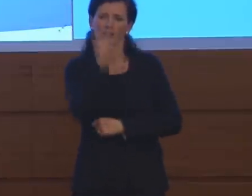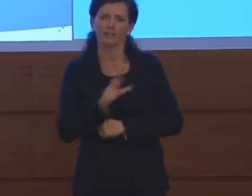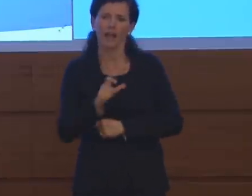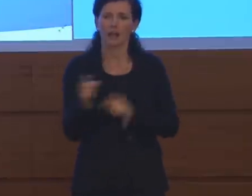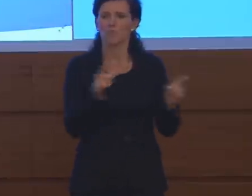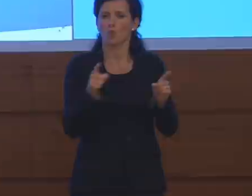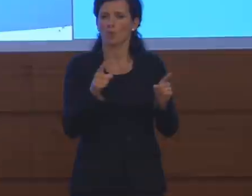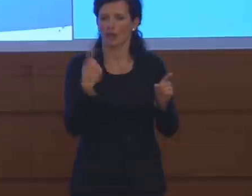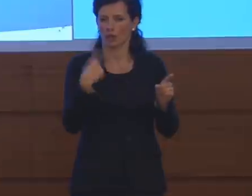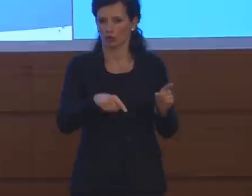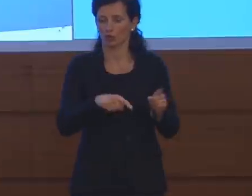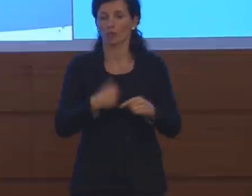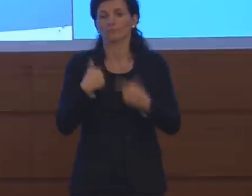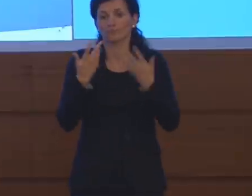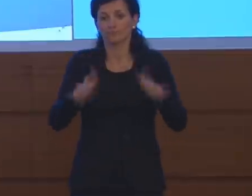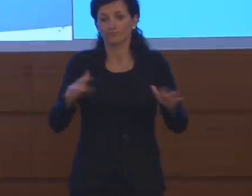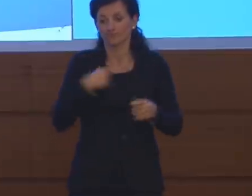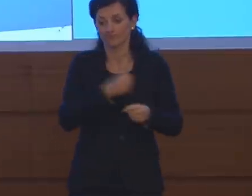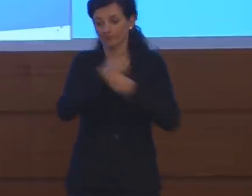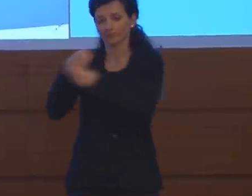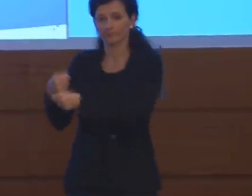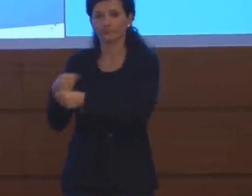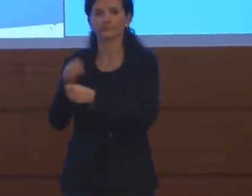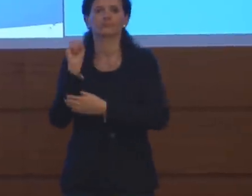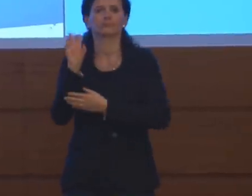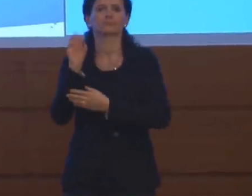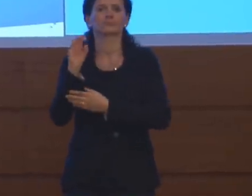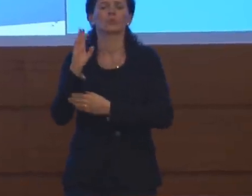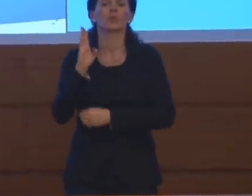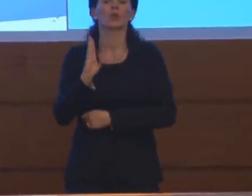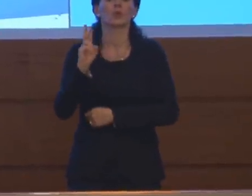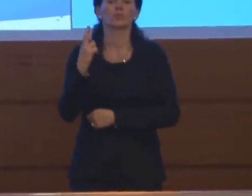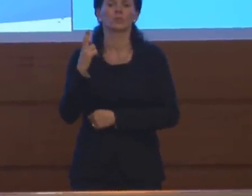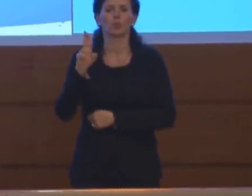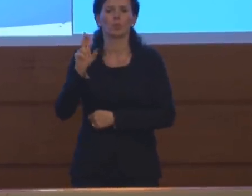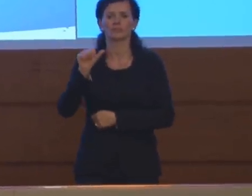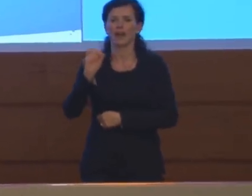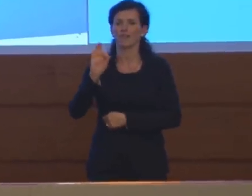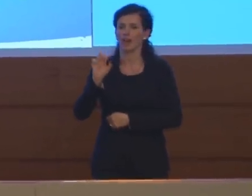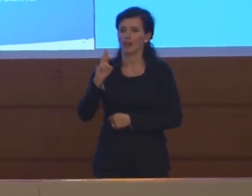emergenza. Io mi fermo qui dalla parola al Professore Brusaferro.